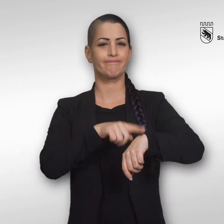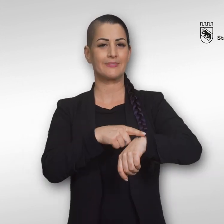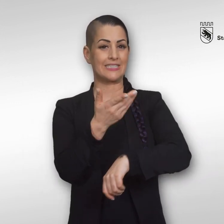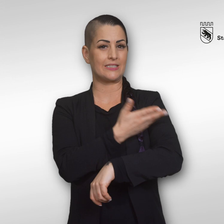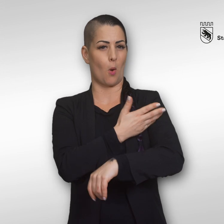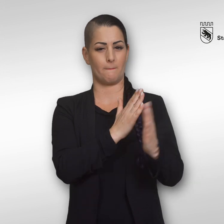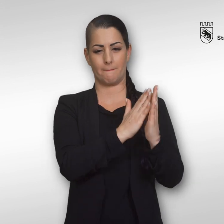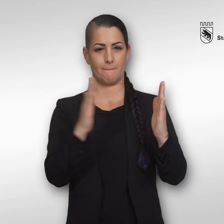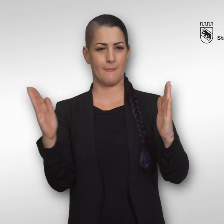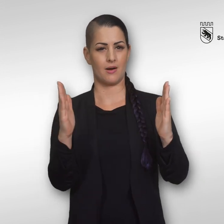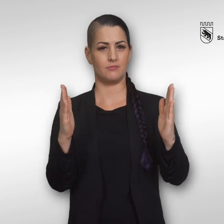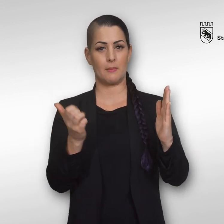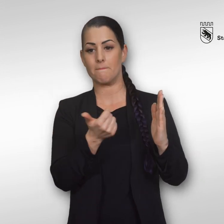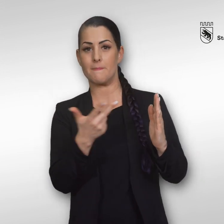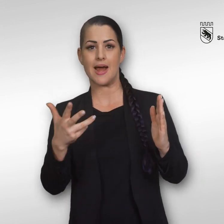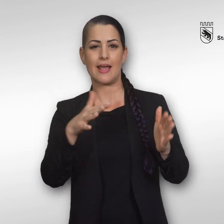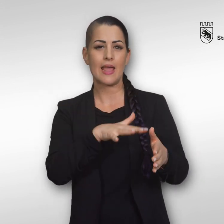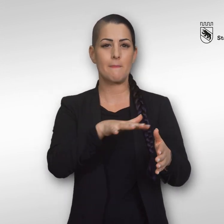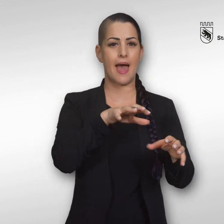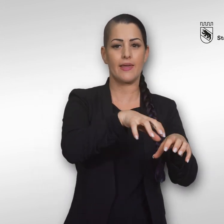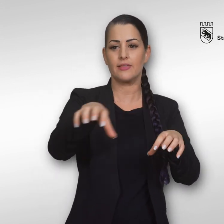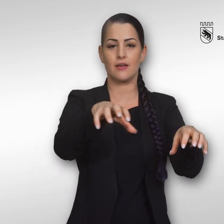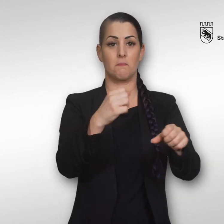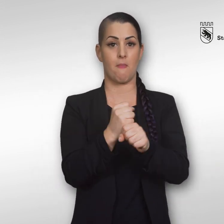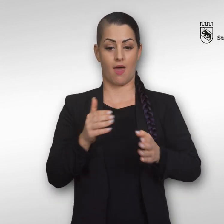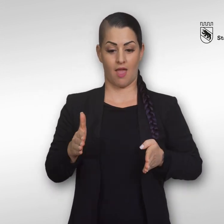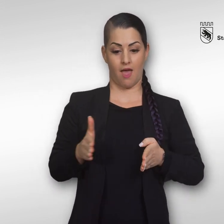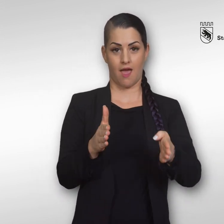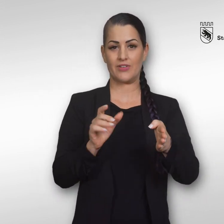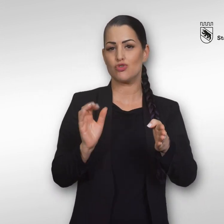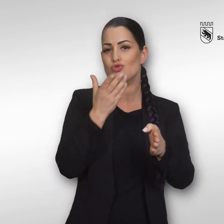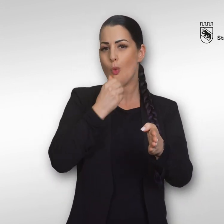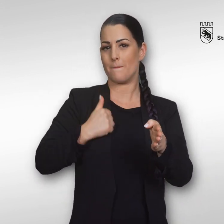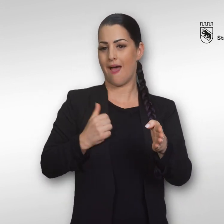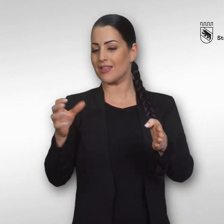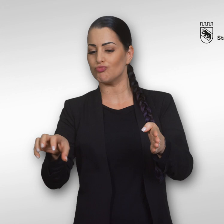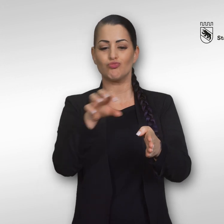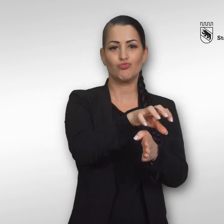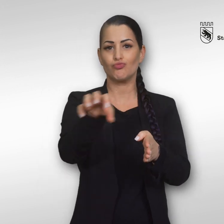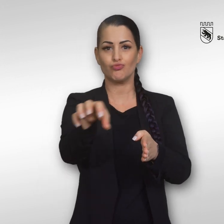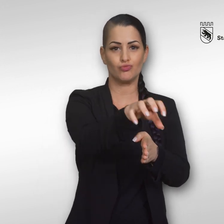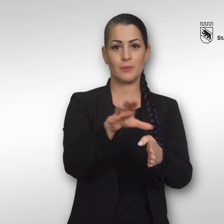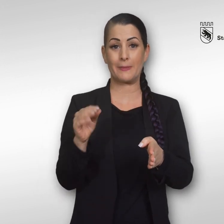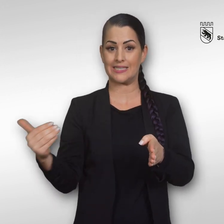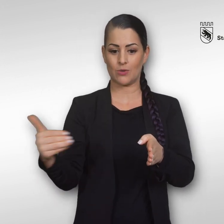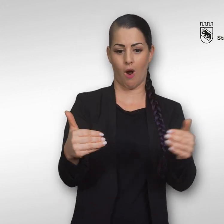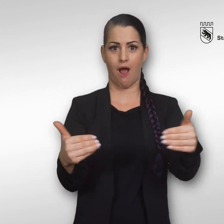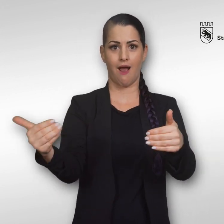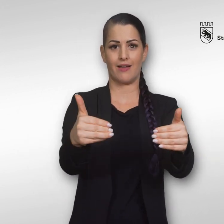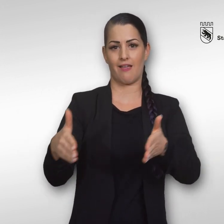Entlang der Aare locken im Sommer in mehreren Gemeinden Schmuckebäder mit direktem Zugang zur Aare oder bieten in